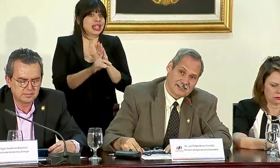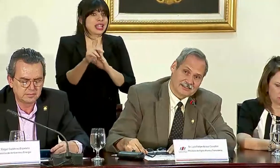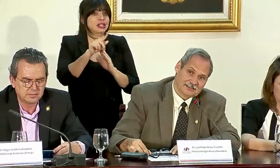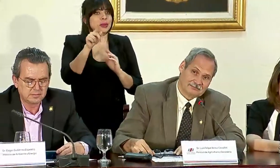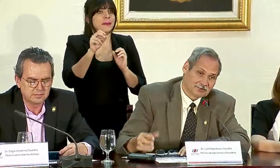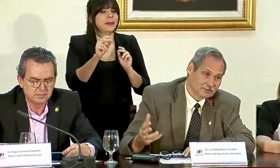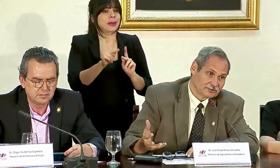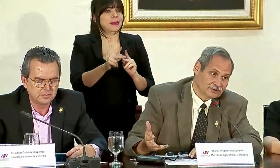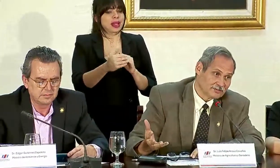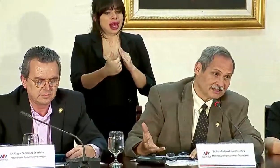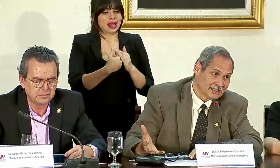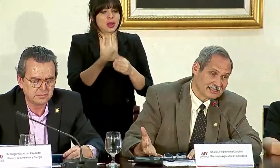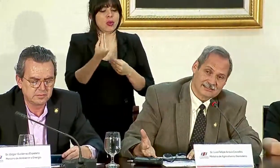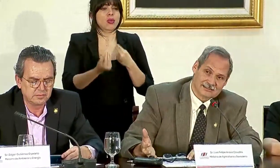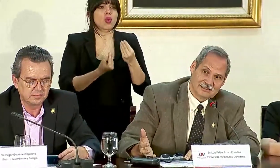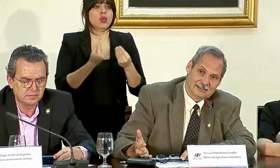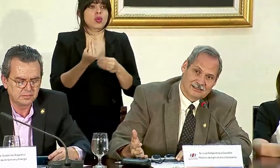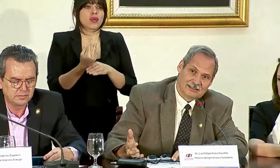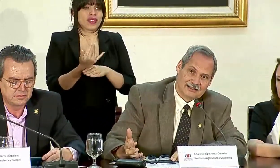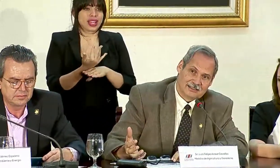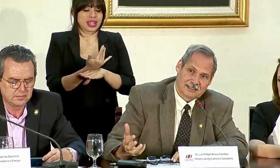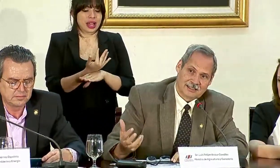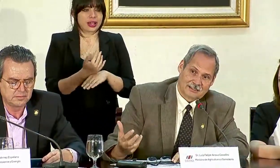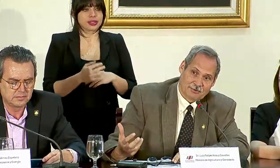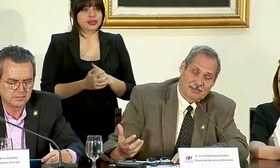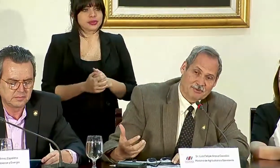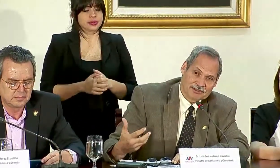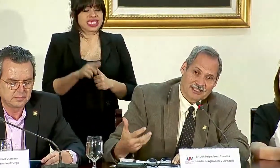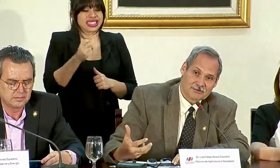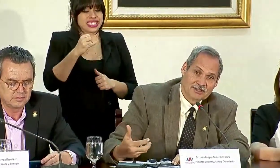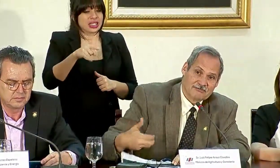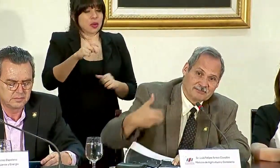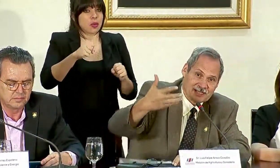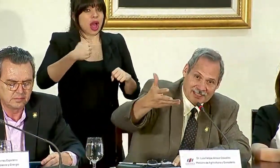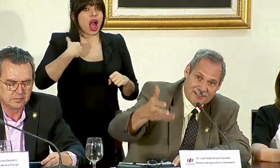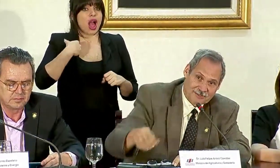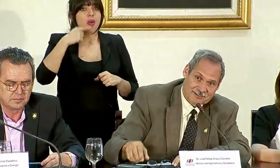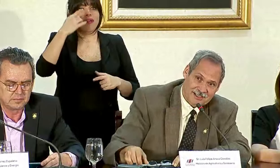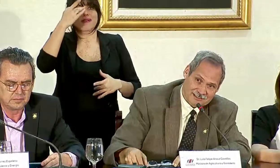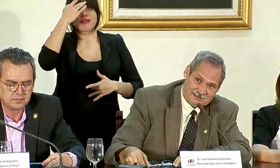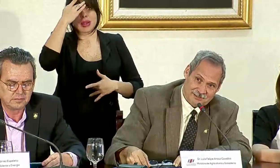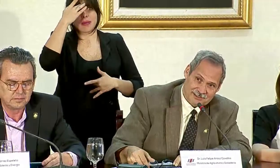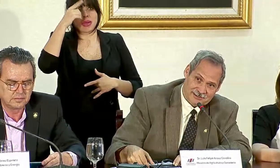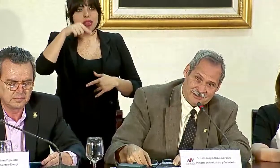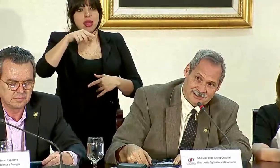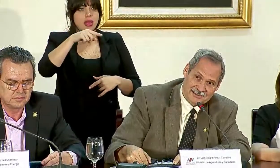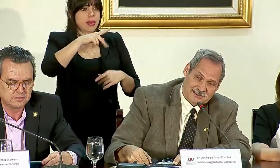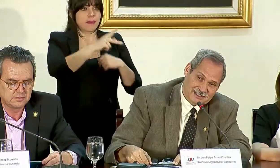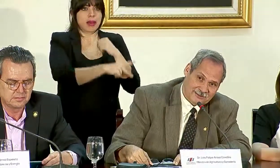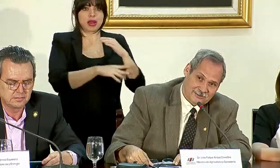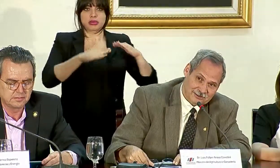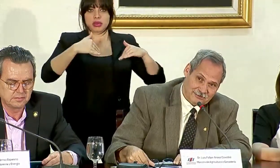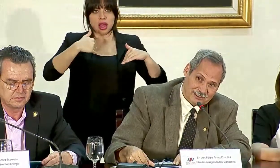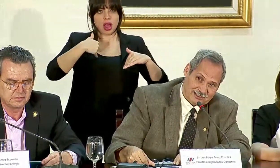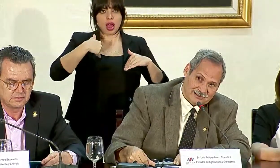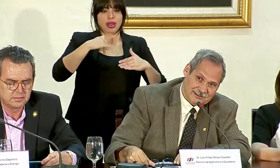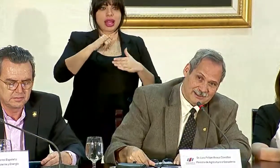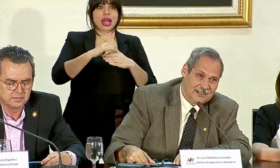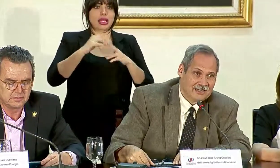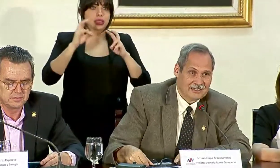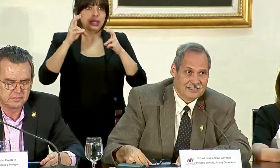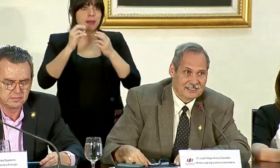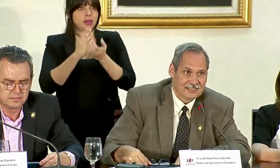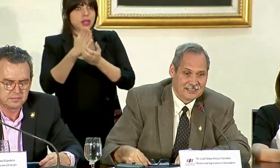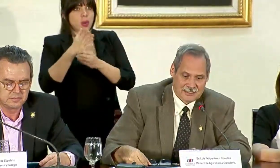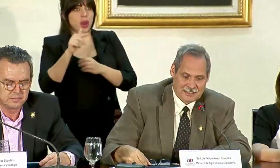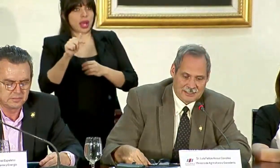permiten que entren productos vegetales que puedan portar una enfermedad que no está en ese país, y ese es el caso de los aguacates.